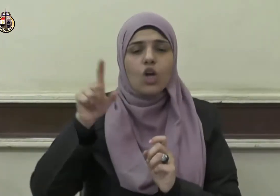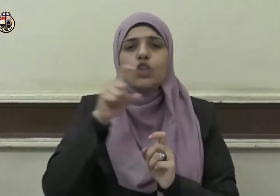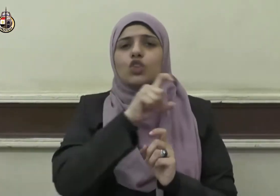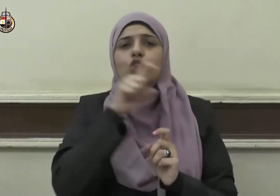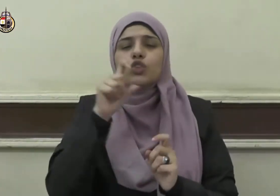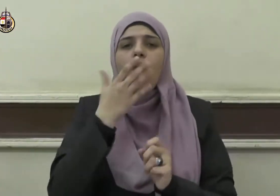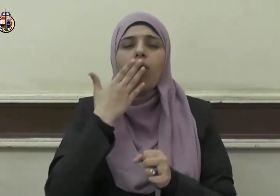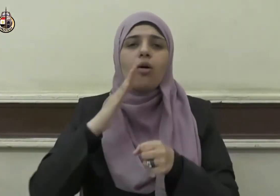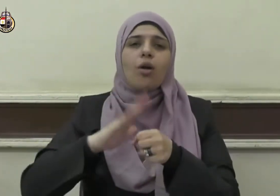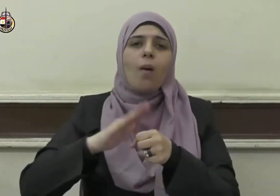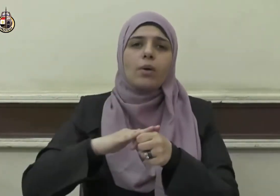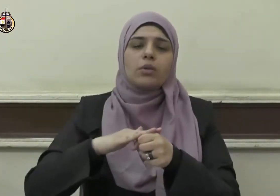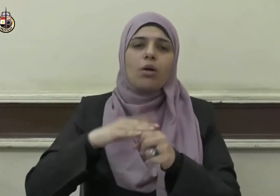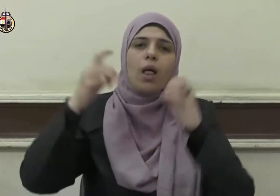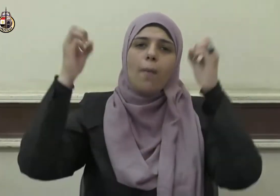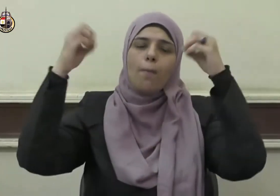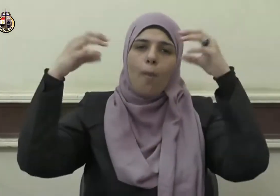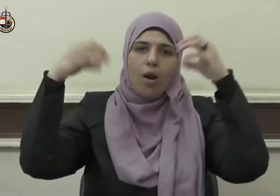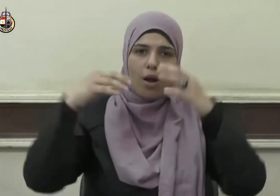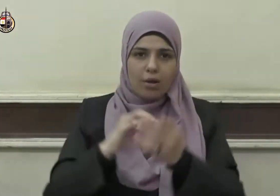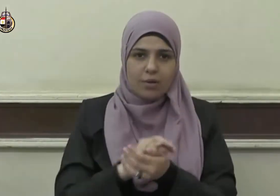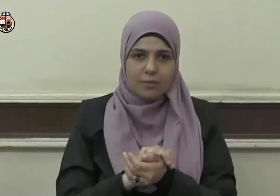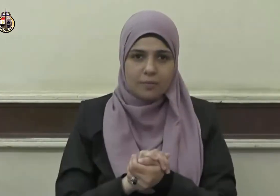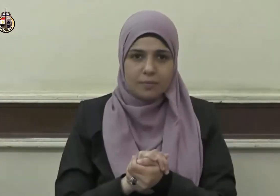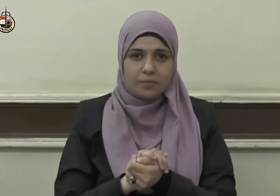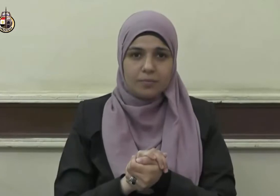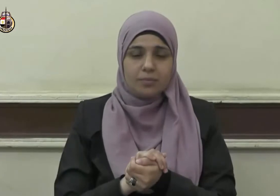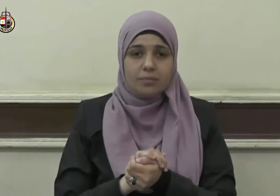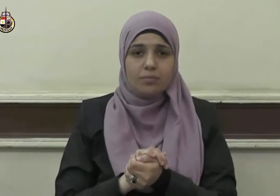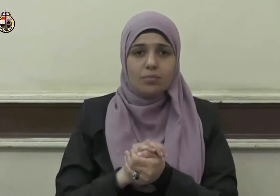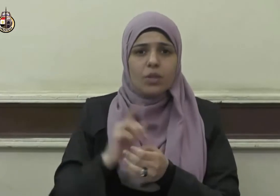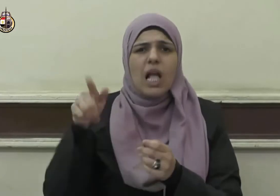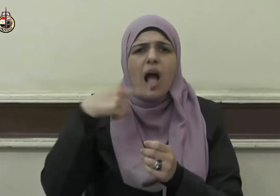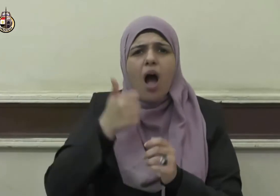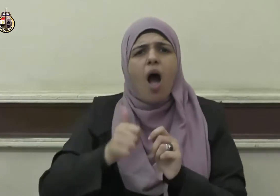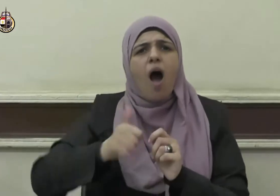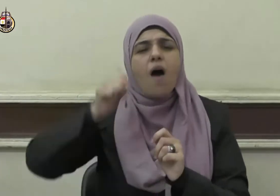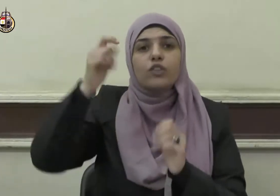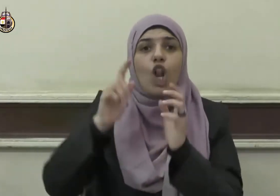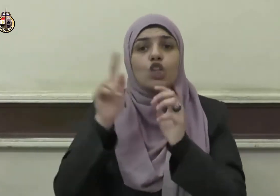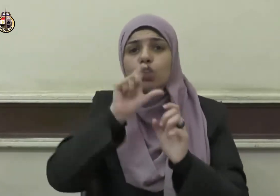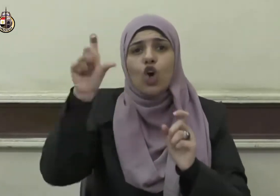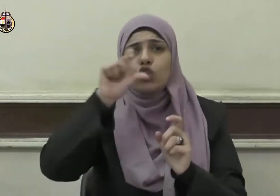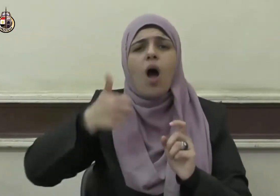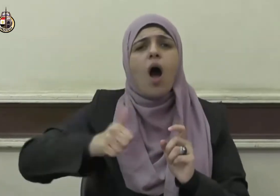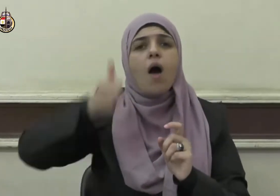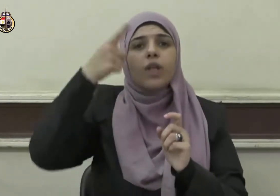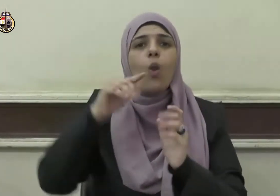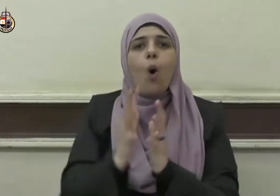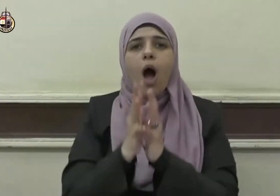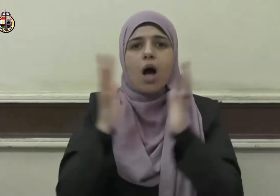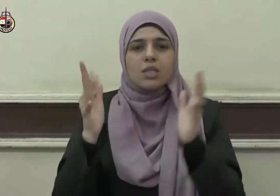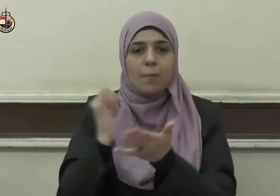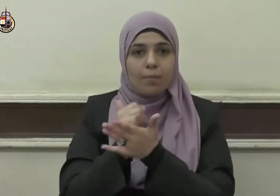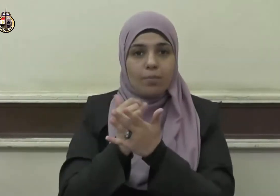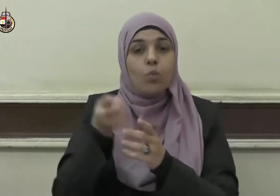رمضان المبارك سيد الشهود وأعظمها وأيامه